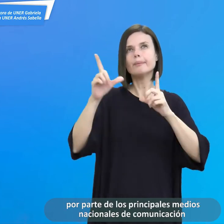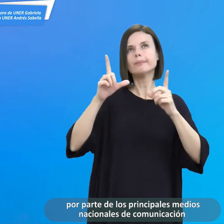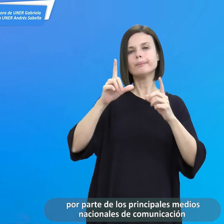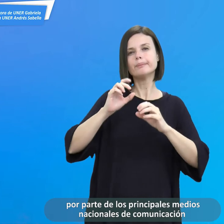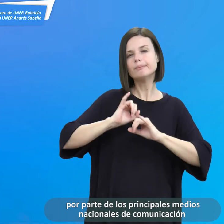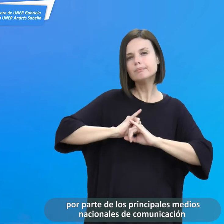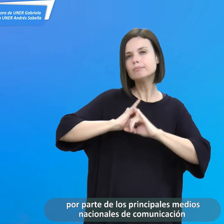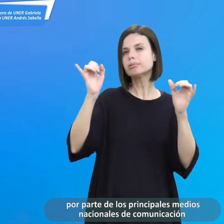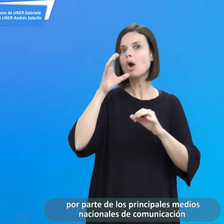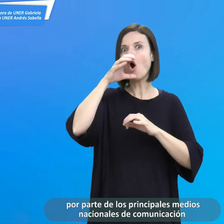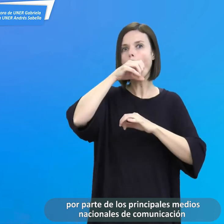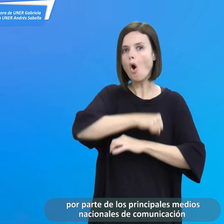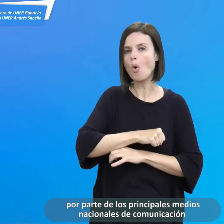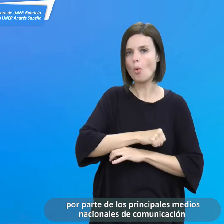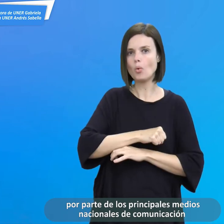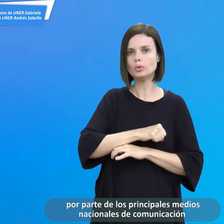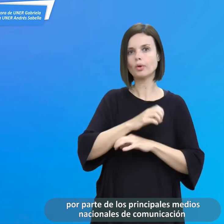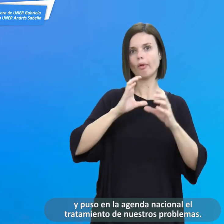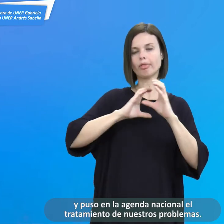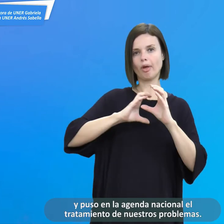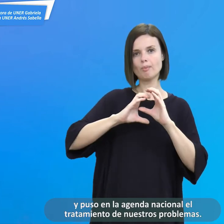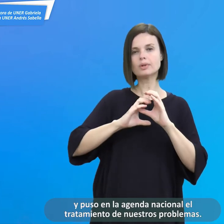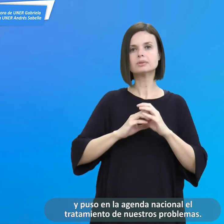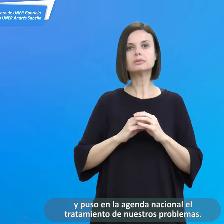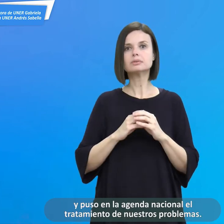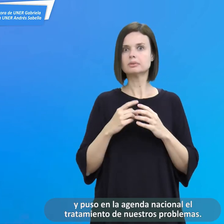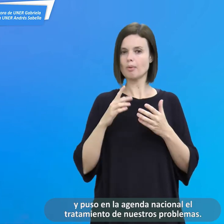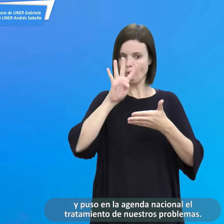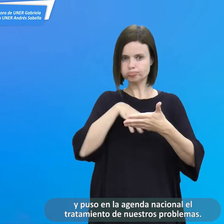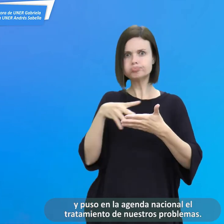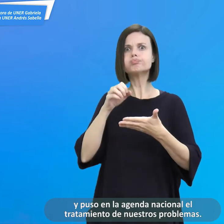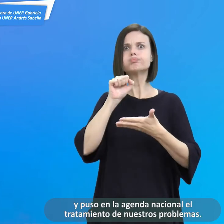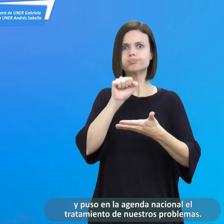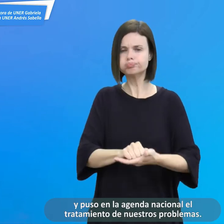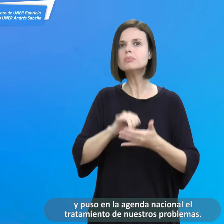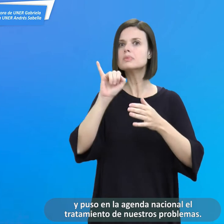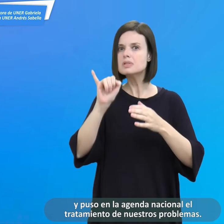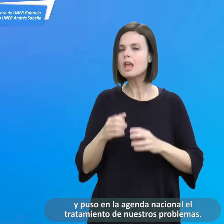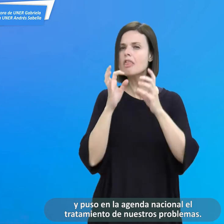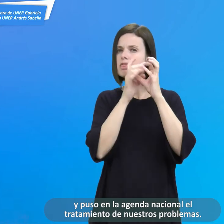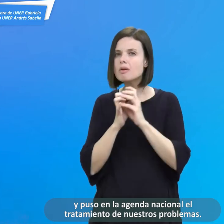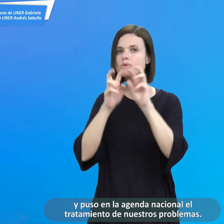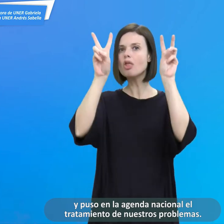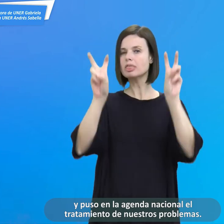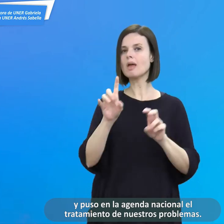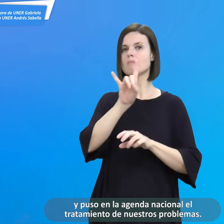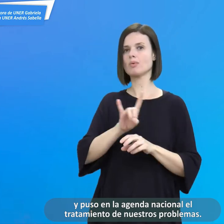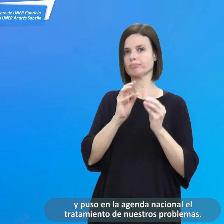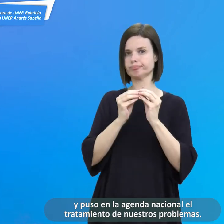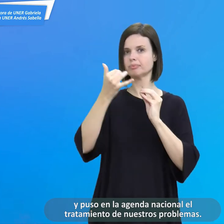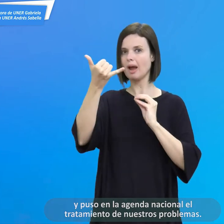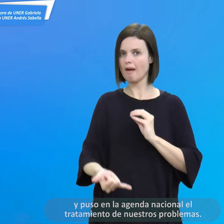universitaria por parte de los principales medios nacionales de comunicación y puso en la agenda